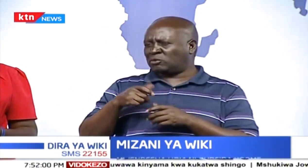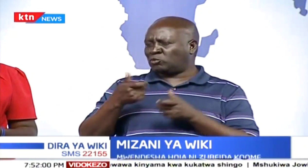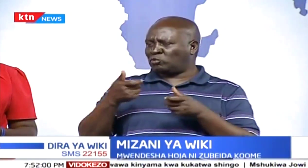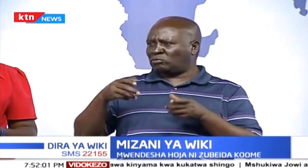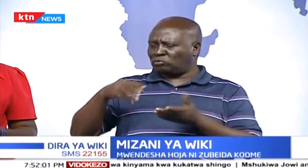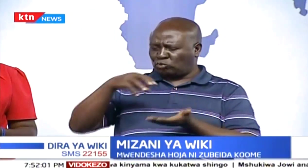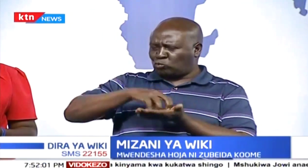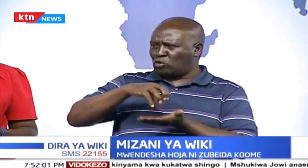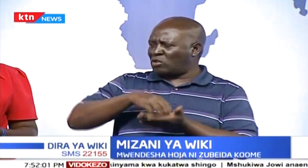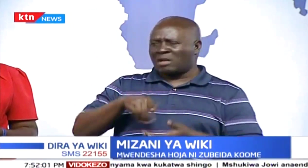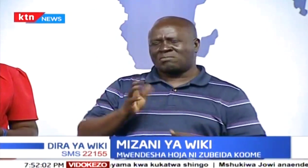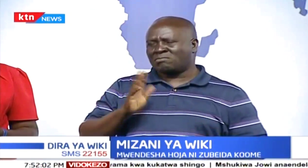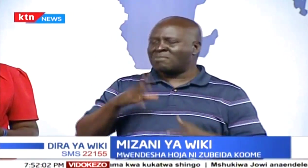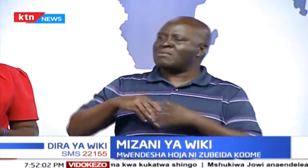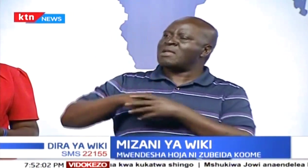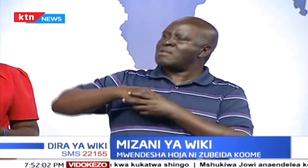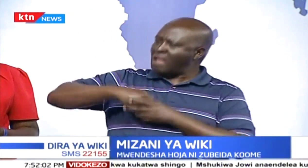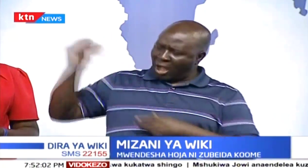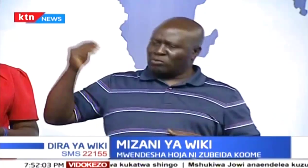Kwa hivo, watu uweze kuwa na,